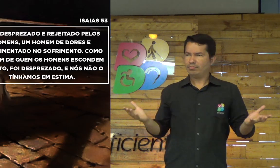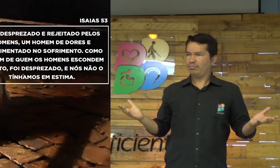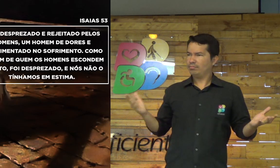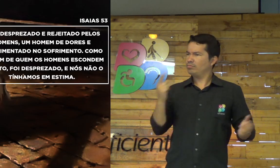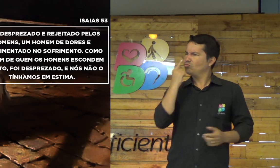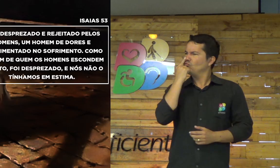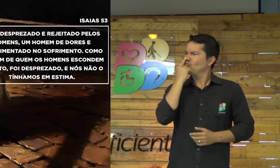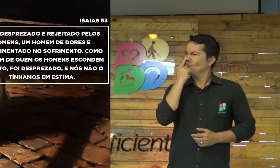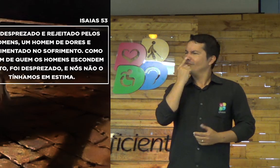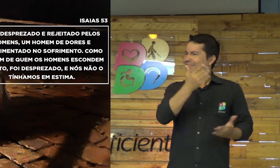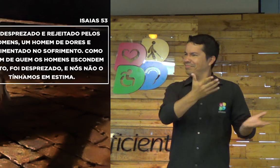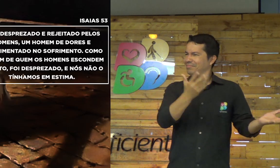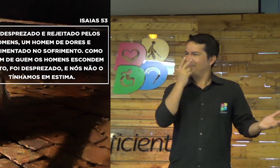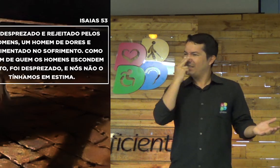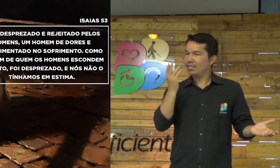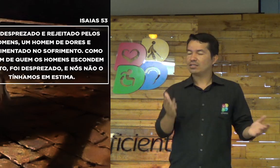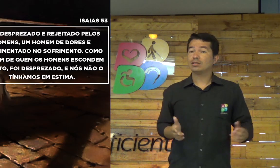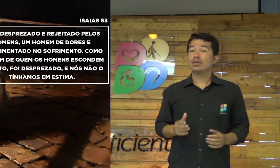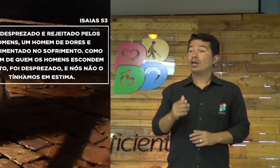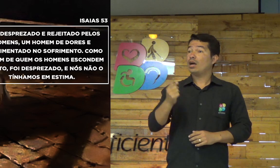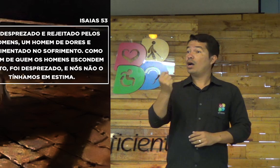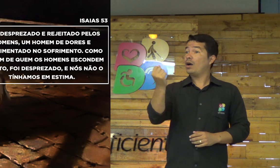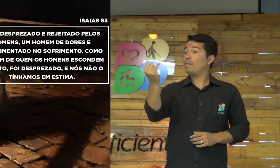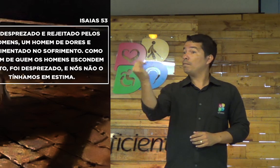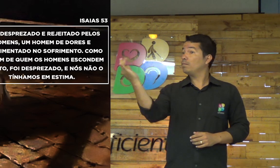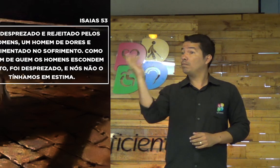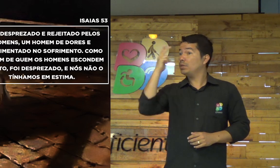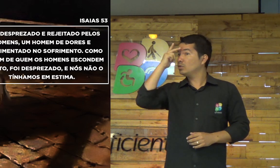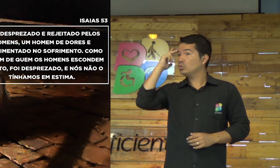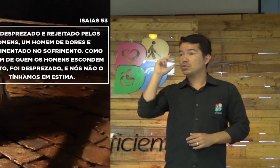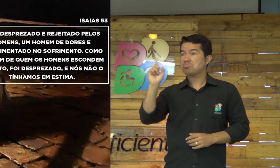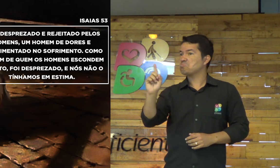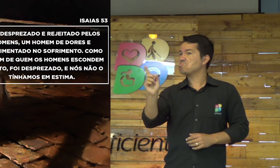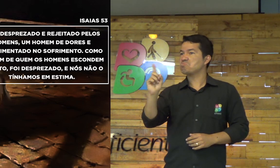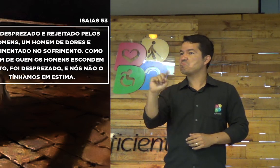combinar? Significa gostar, combinar. Muitas pessoas...